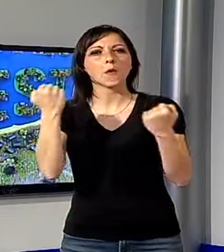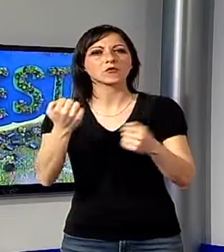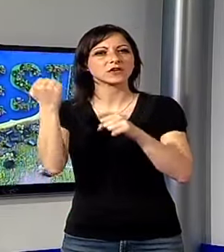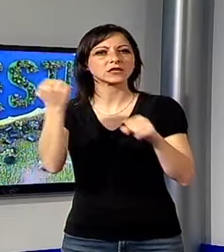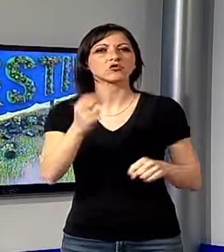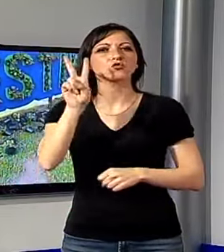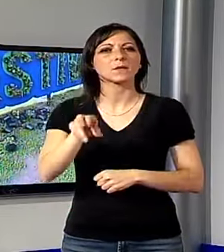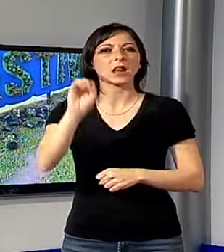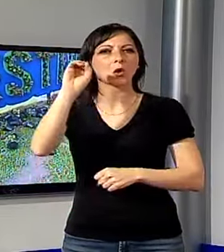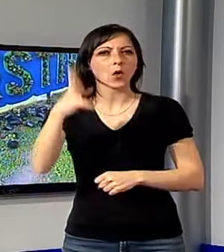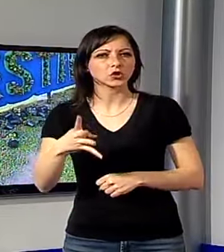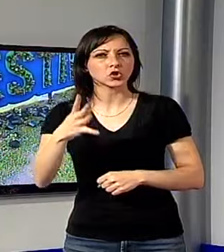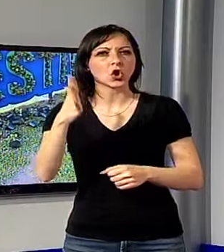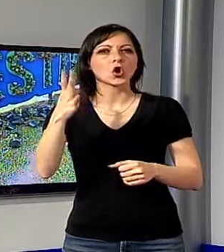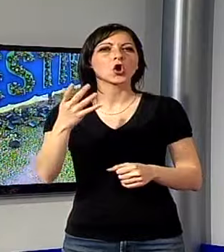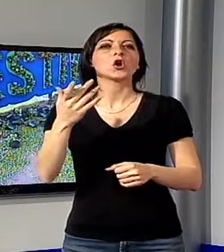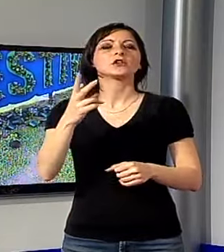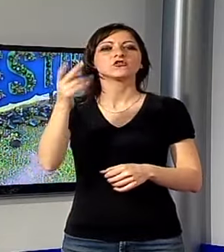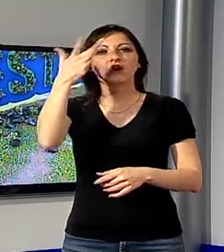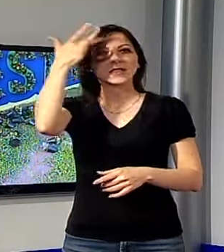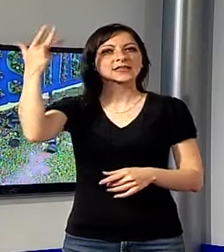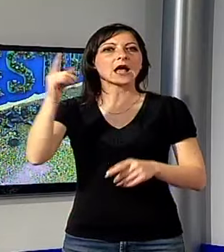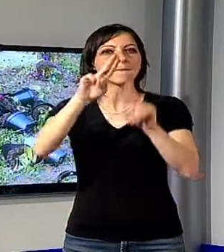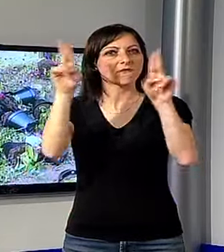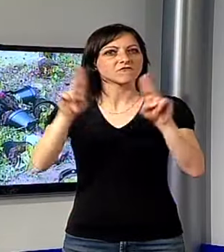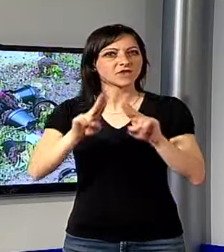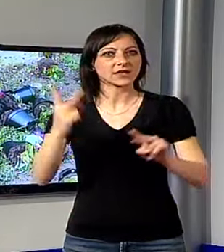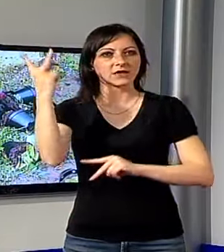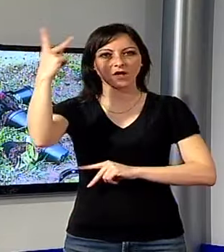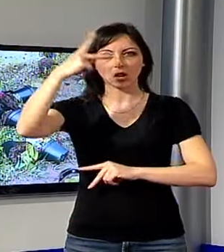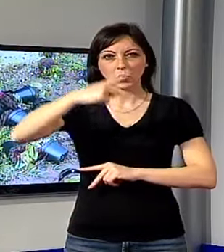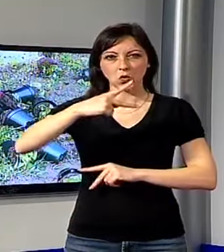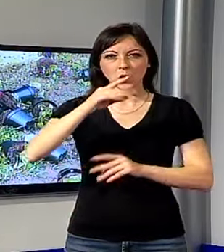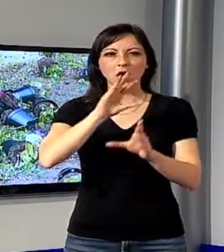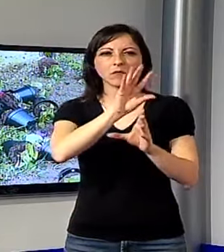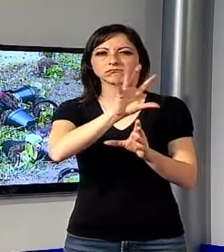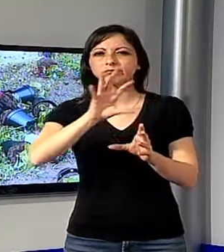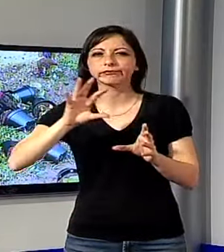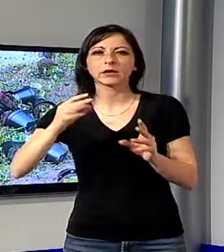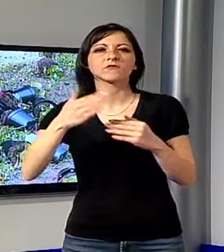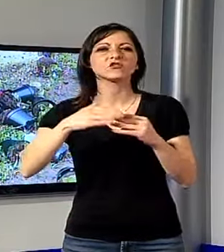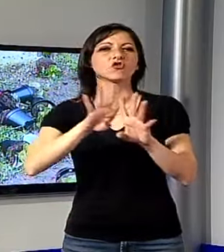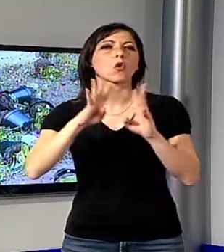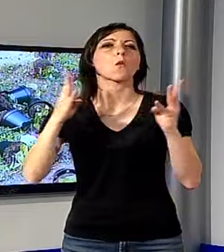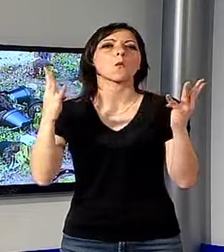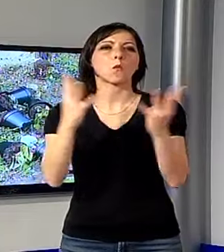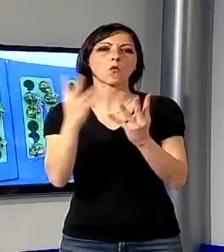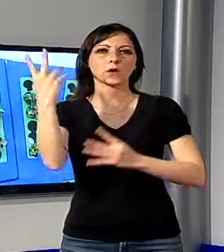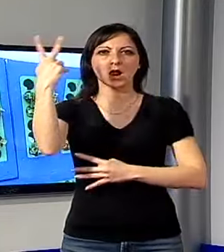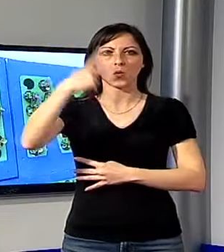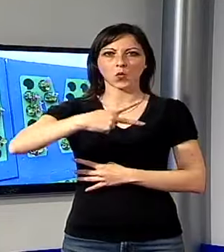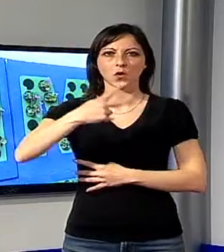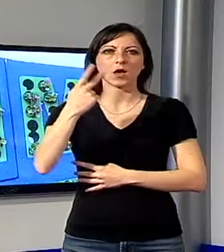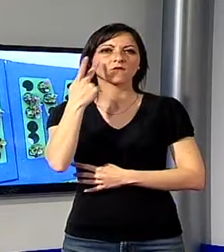'edizione 2014 del Summer Festival posizionate in vari luoghi attorno alle mura urbane. Nelle immagini